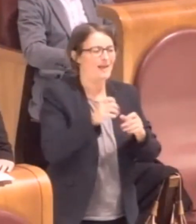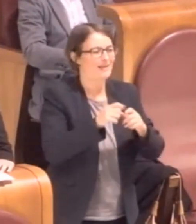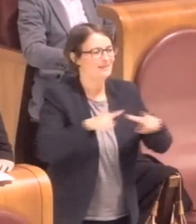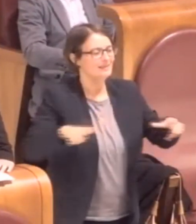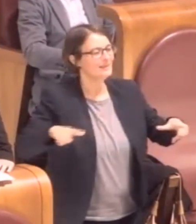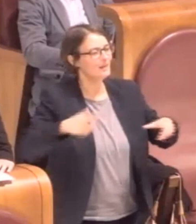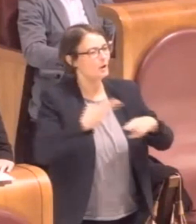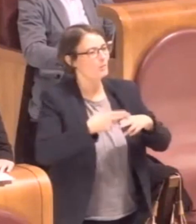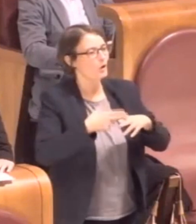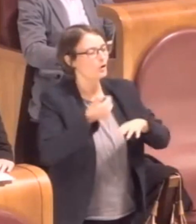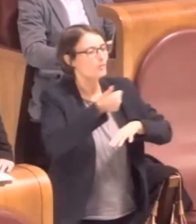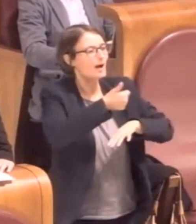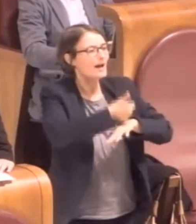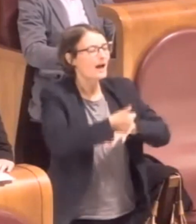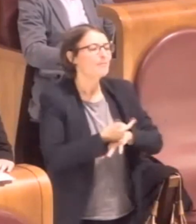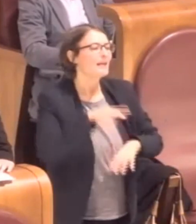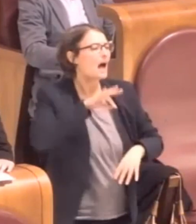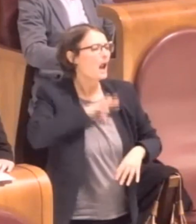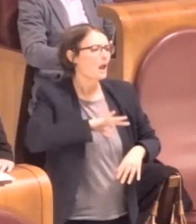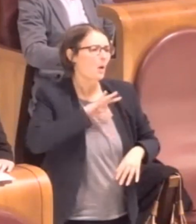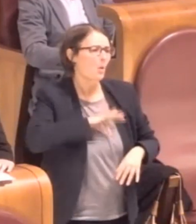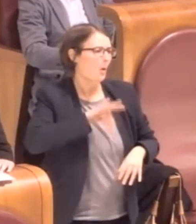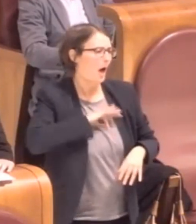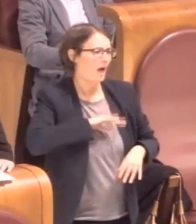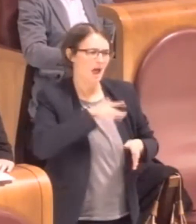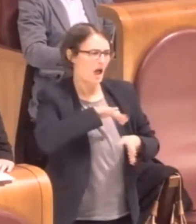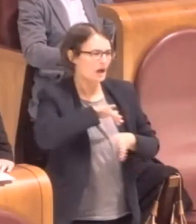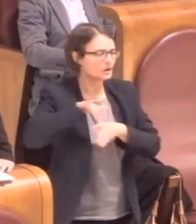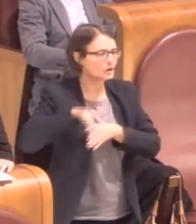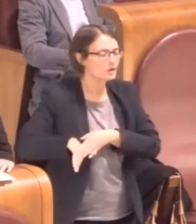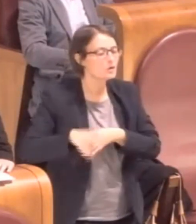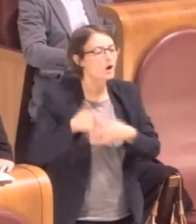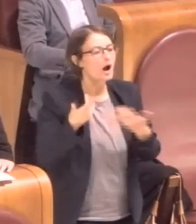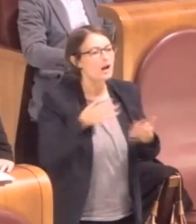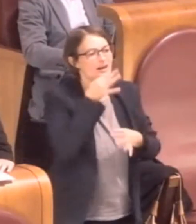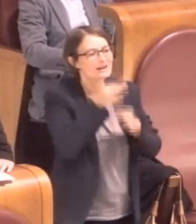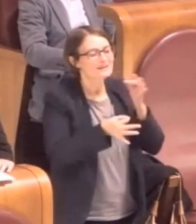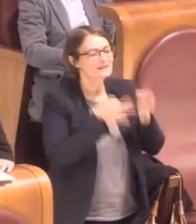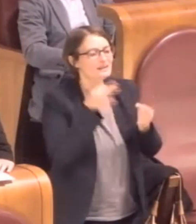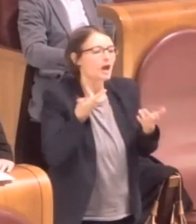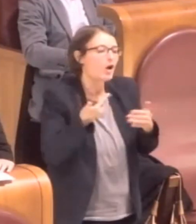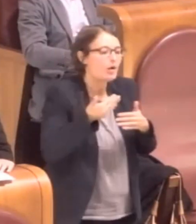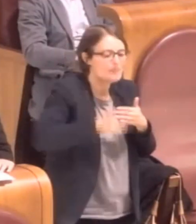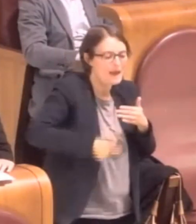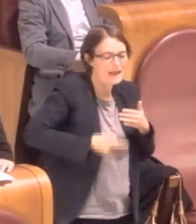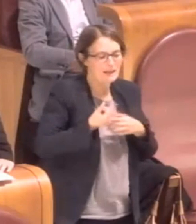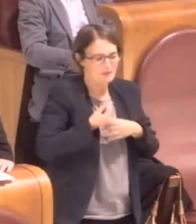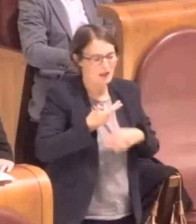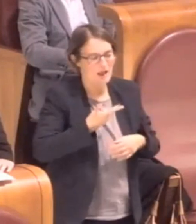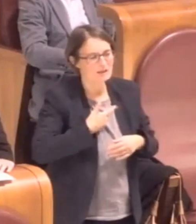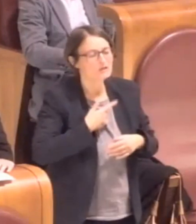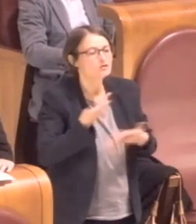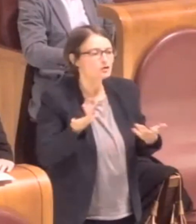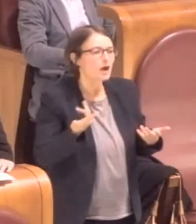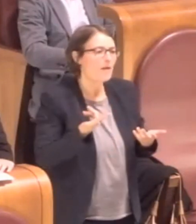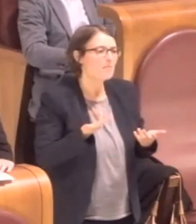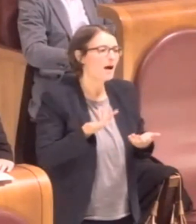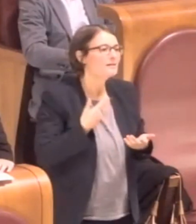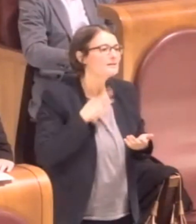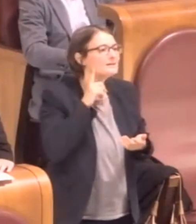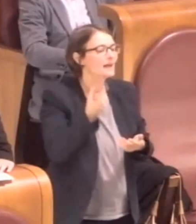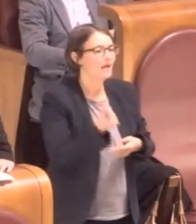lucrative e quindi nella possibilità dei limiti economici delle risorse disponibili ritenevamo